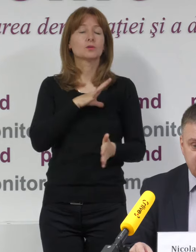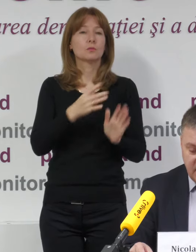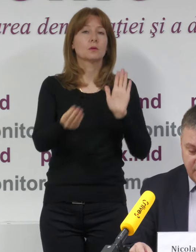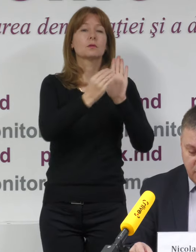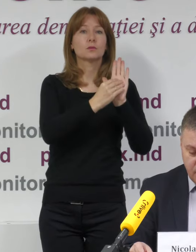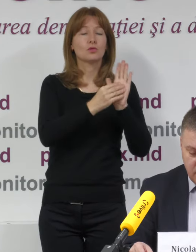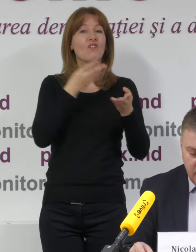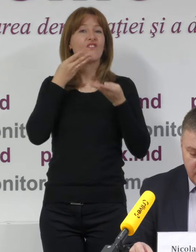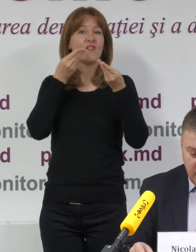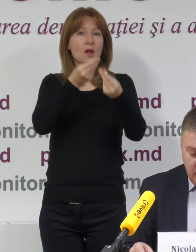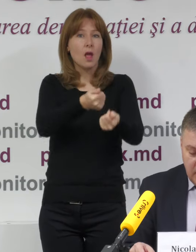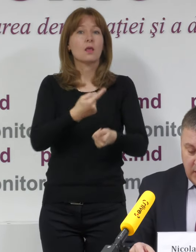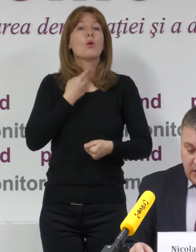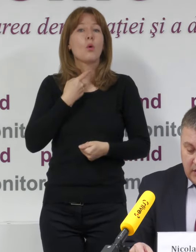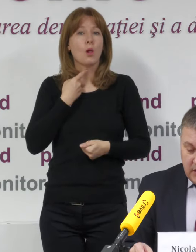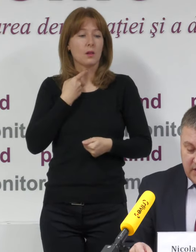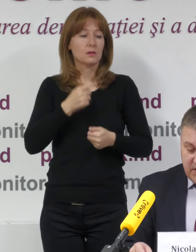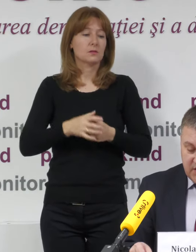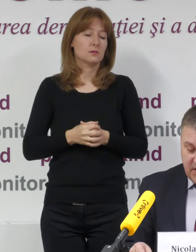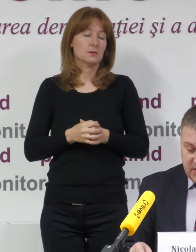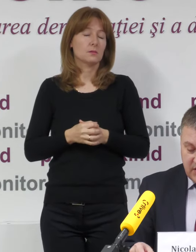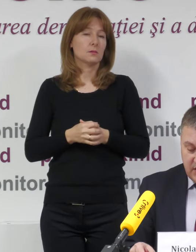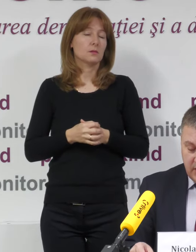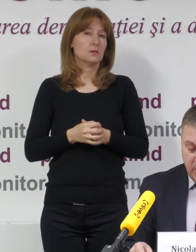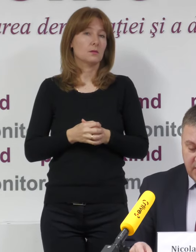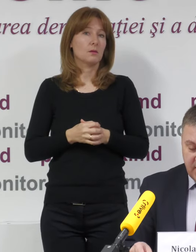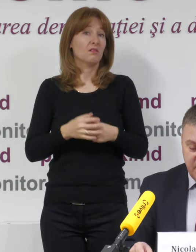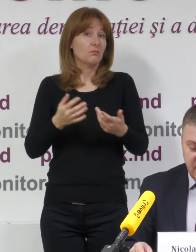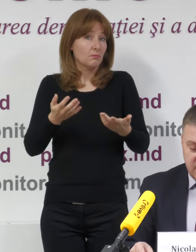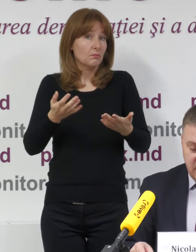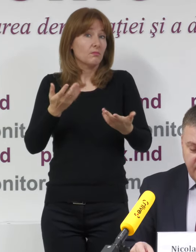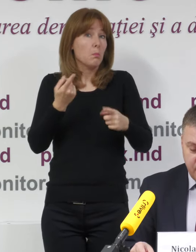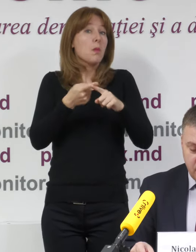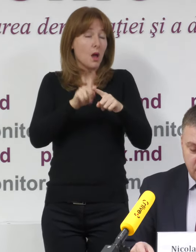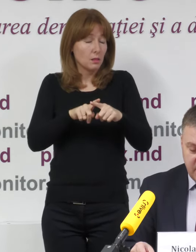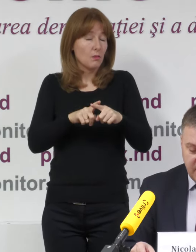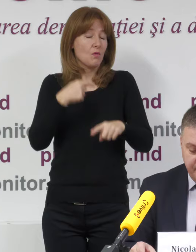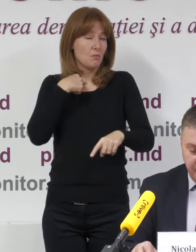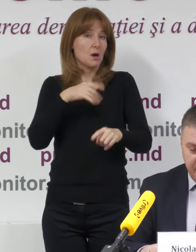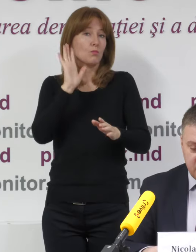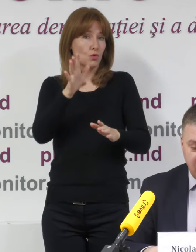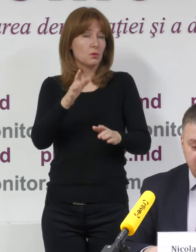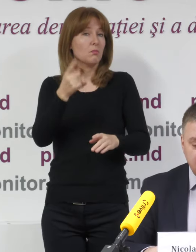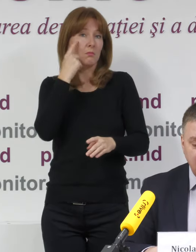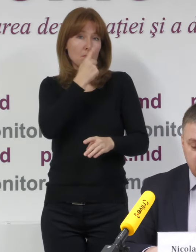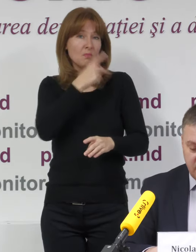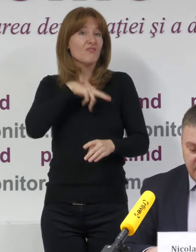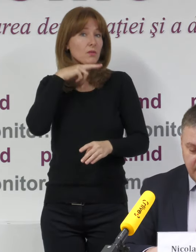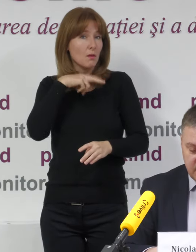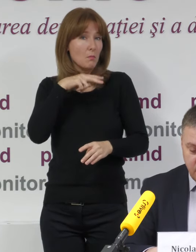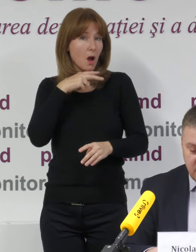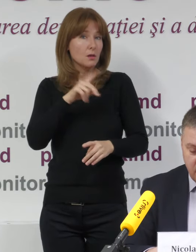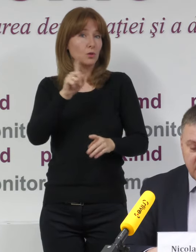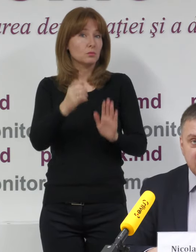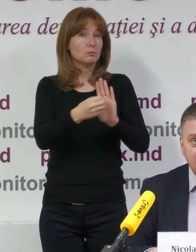de influențarea votului. În acest sens o să tragem atenție de faptul că deja avem cazuri